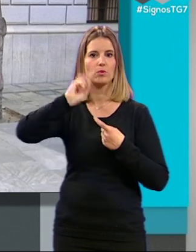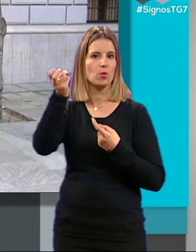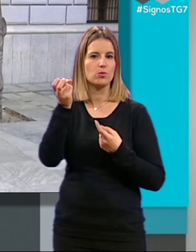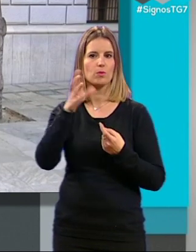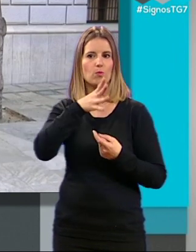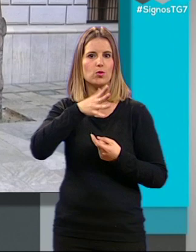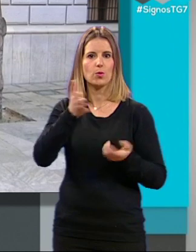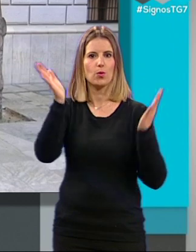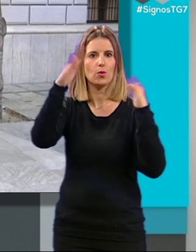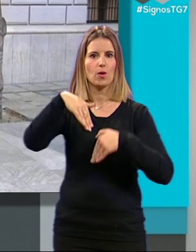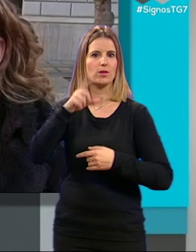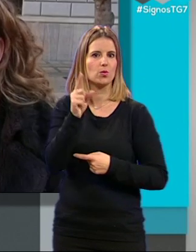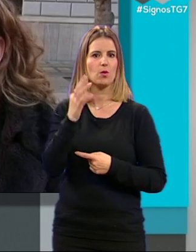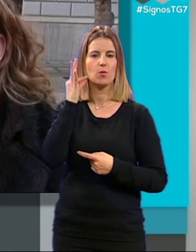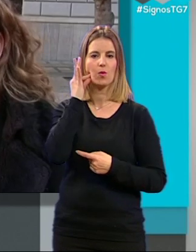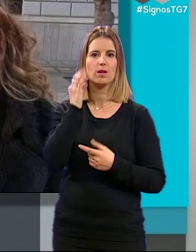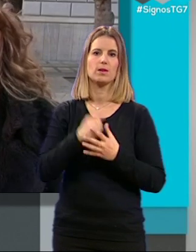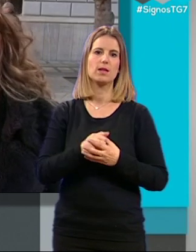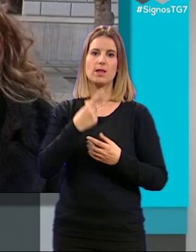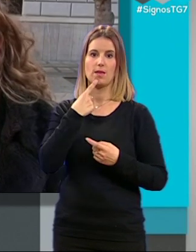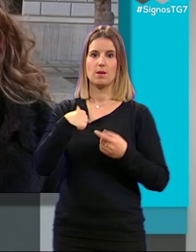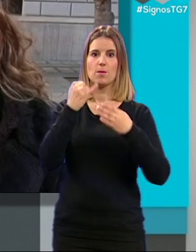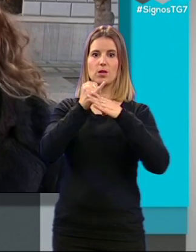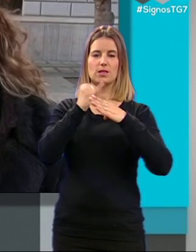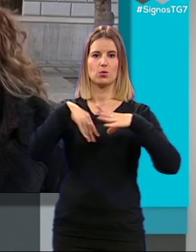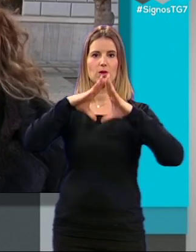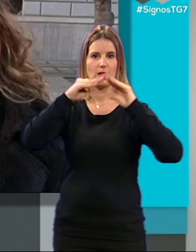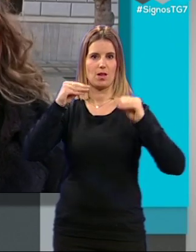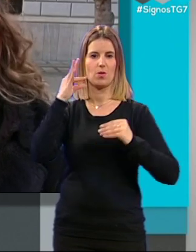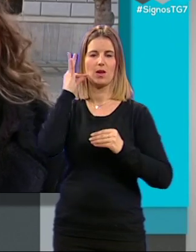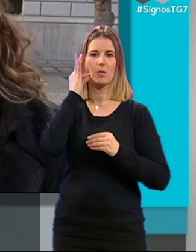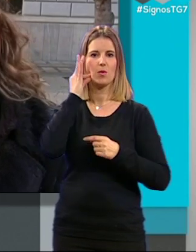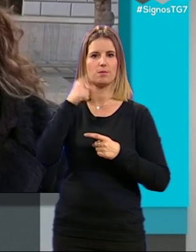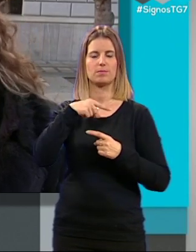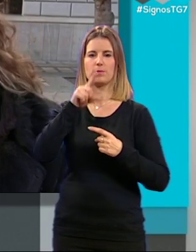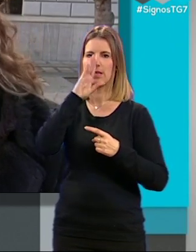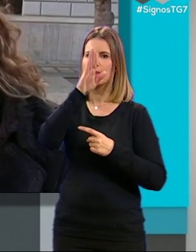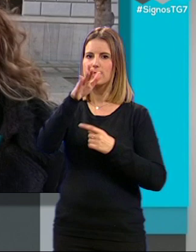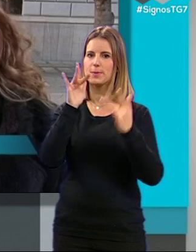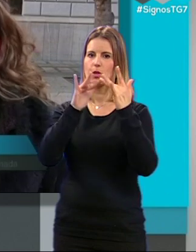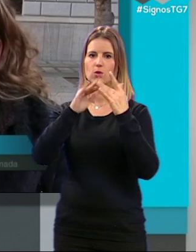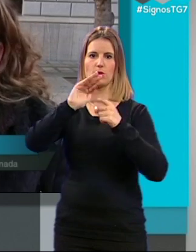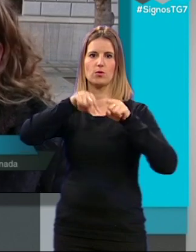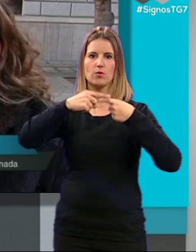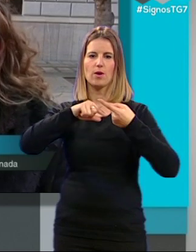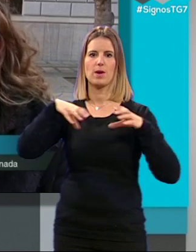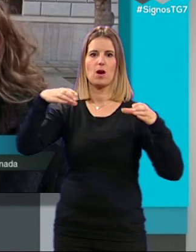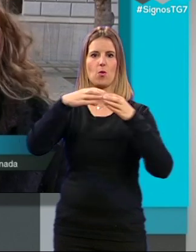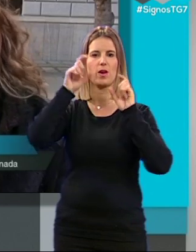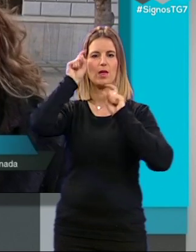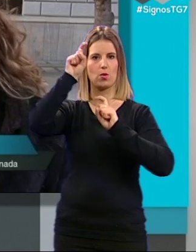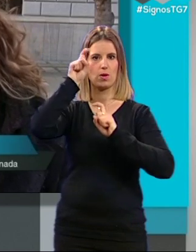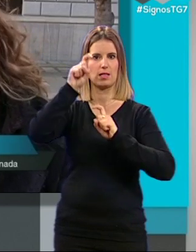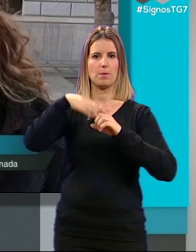el motivo. a decir que desde el Instituto Andaluz de la Mujer nos hemos puesto directamente en contacto con la familia y con la comunidad educativa